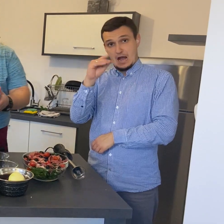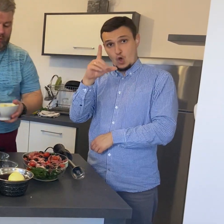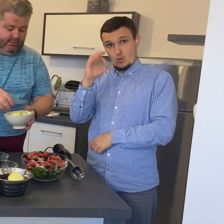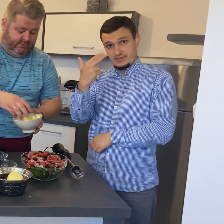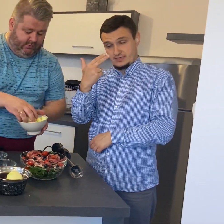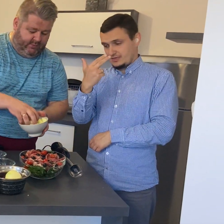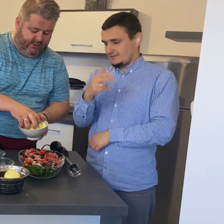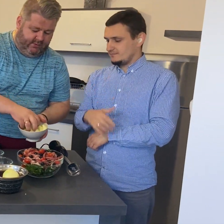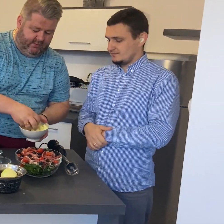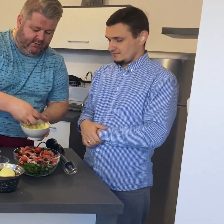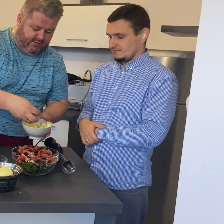zimna do tego